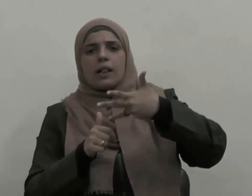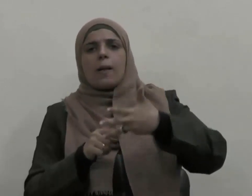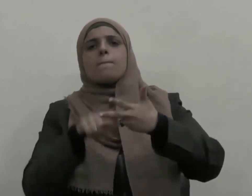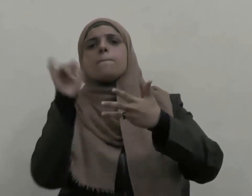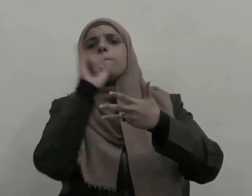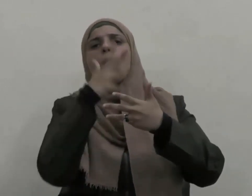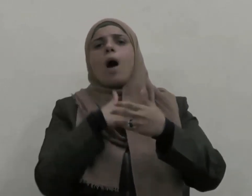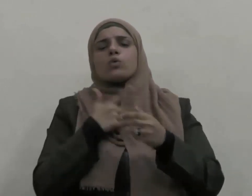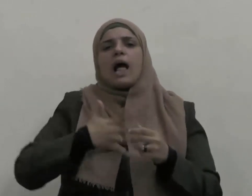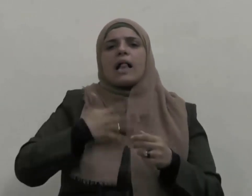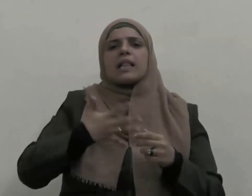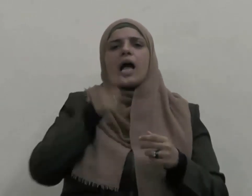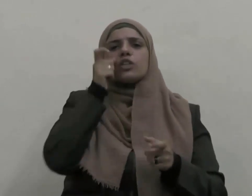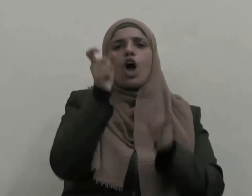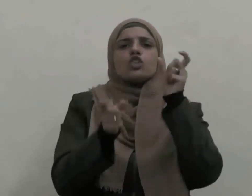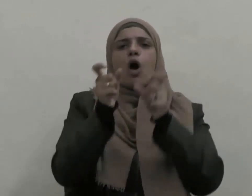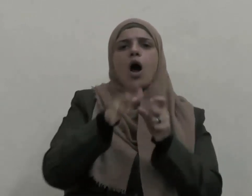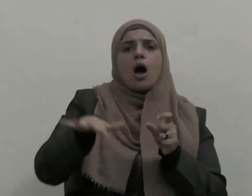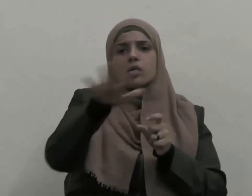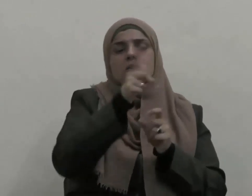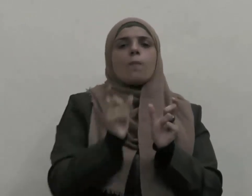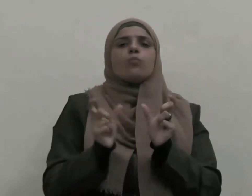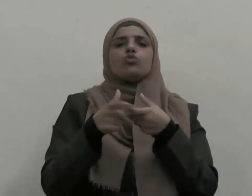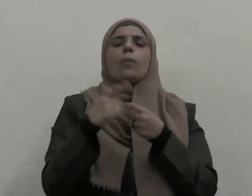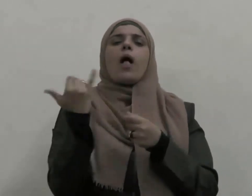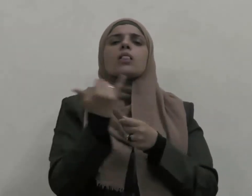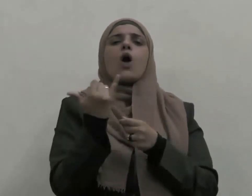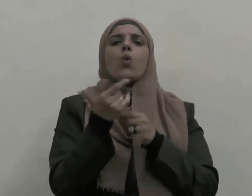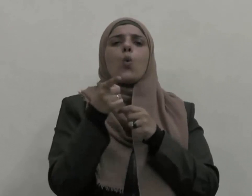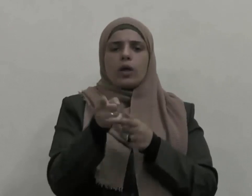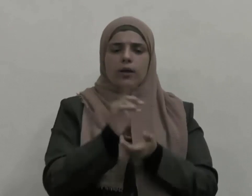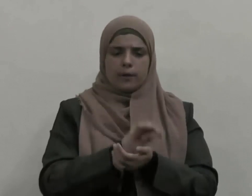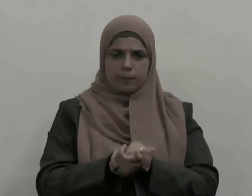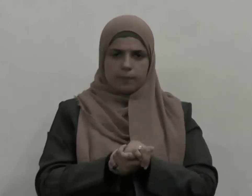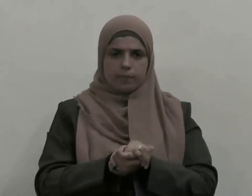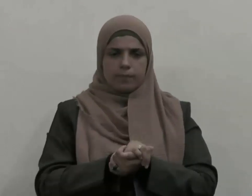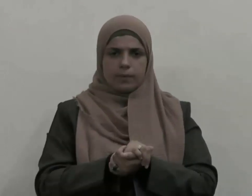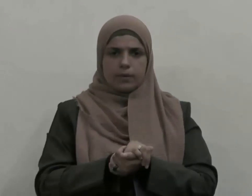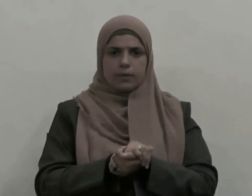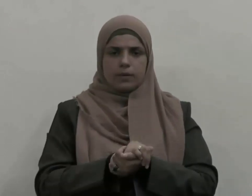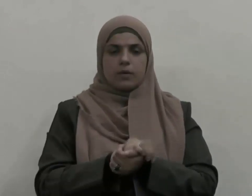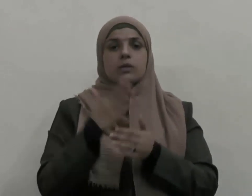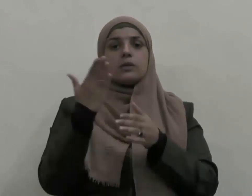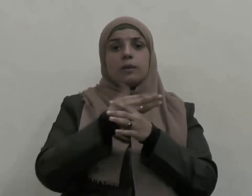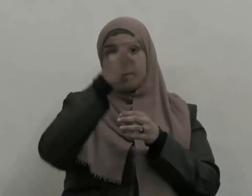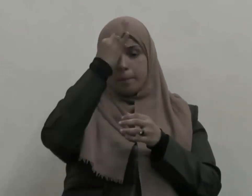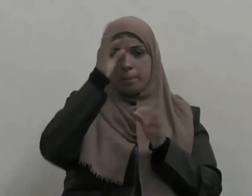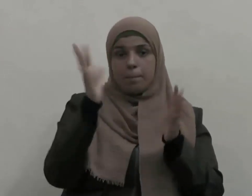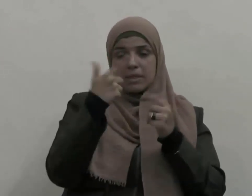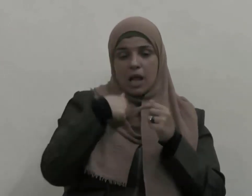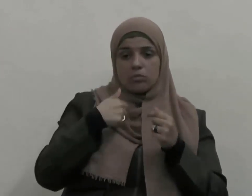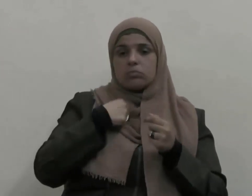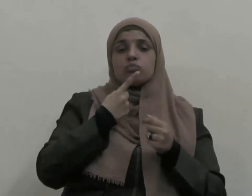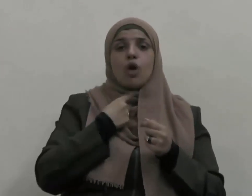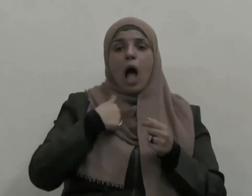المجتمع الضرورية والملحة فإن كانت حاجة المجتمع إلى بناء المستشفيات